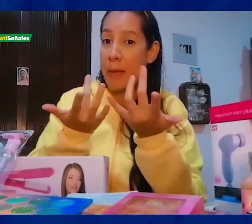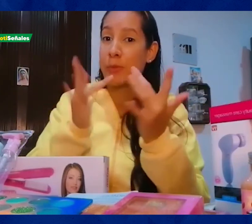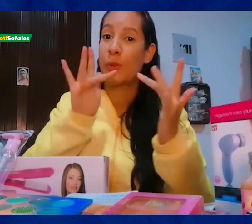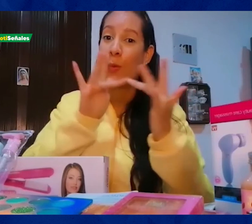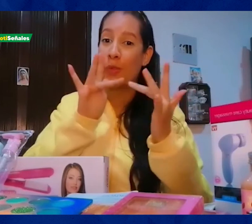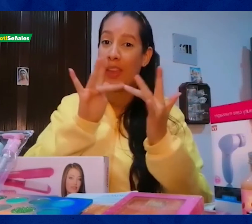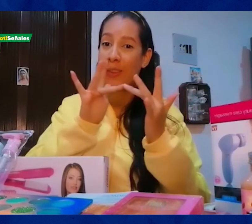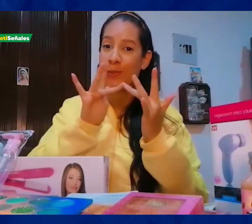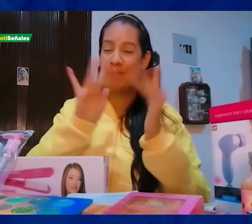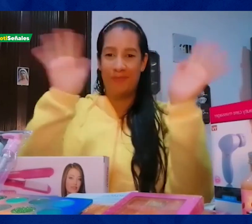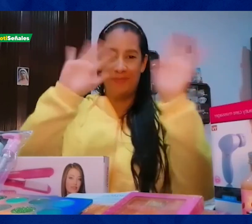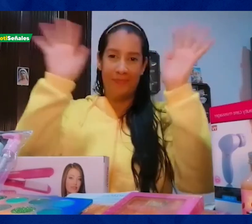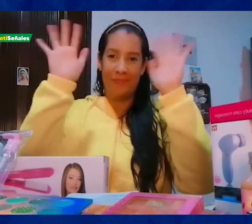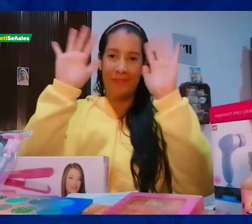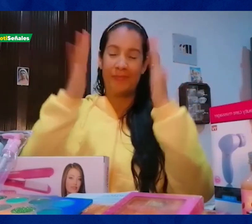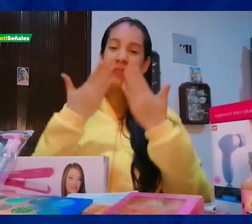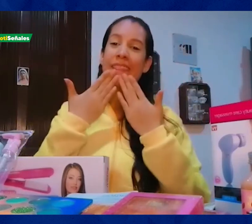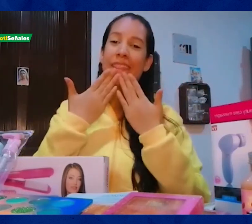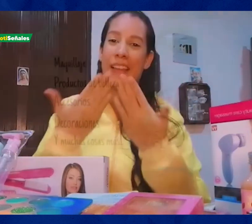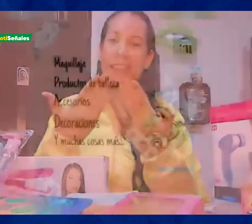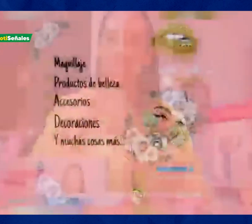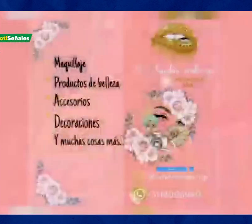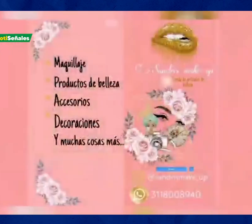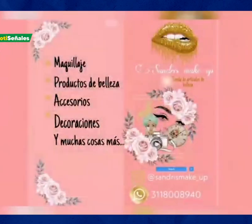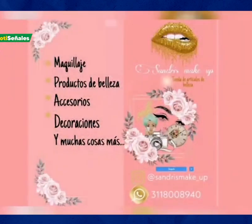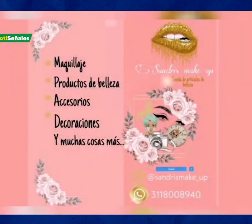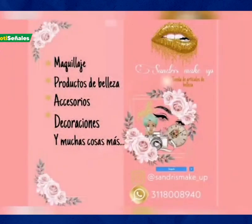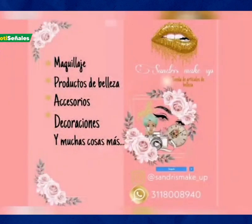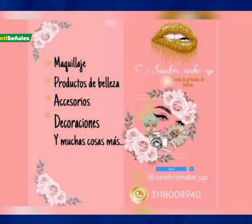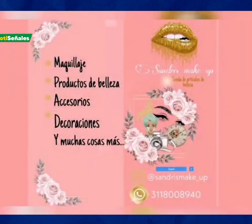Espero se contacten. Gracias. Hasta luego. Hasta